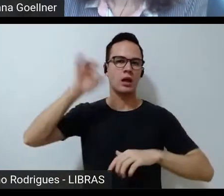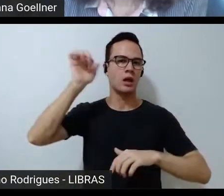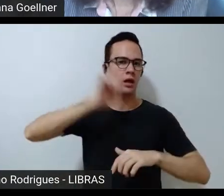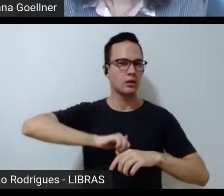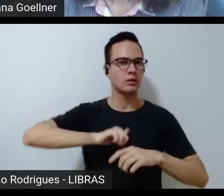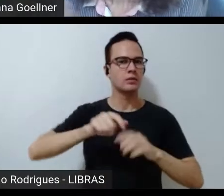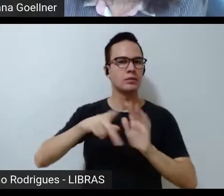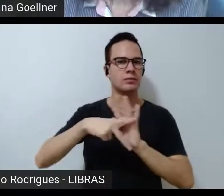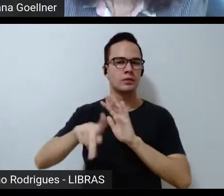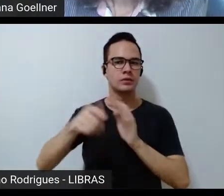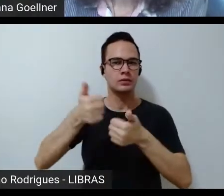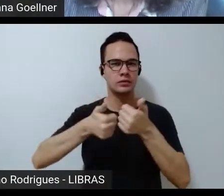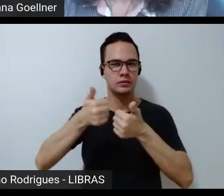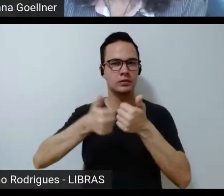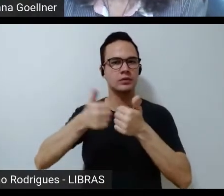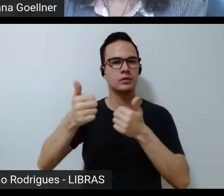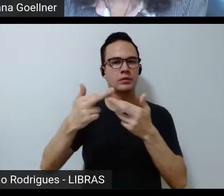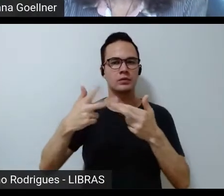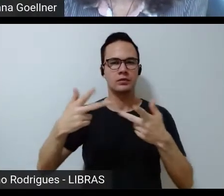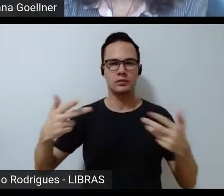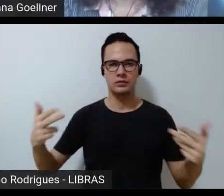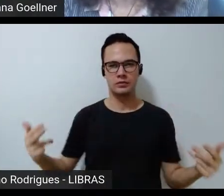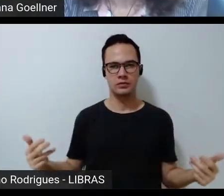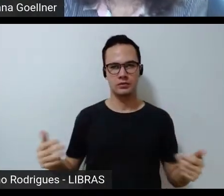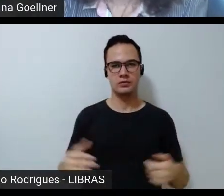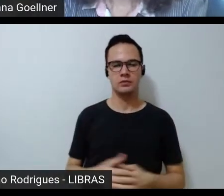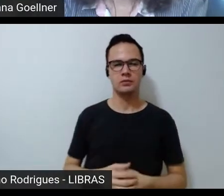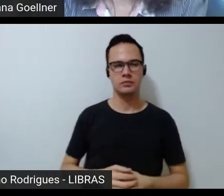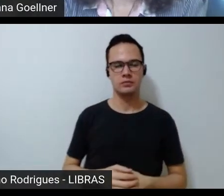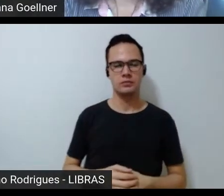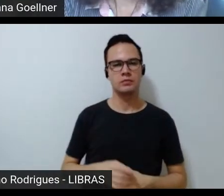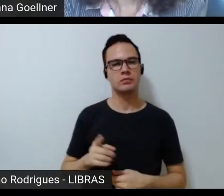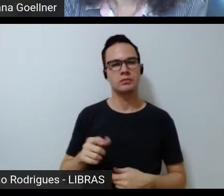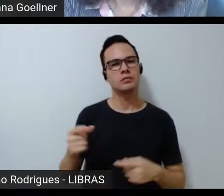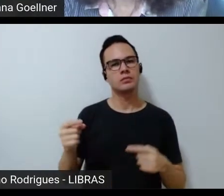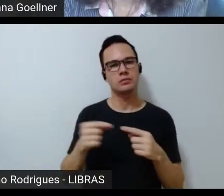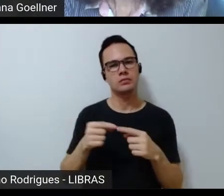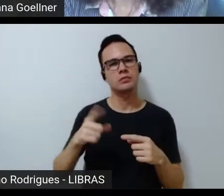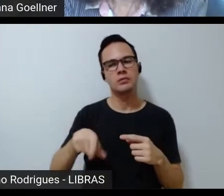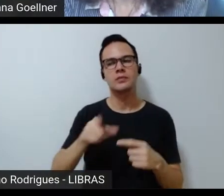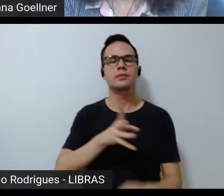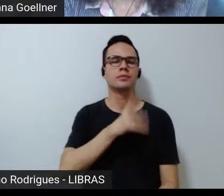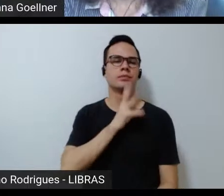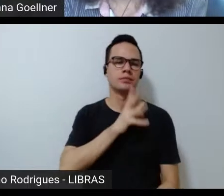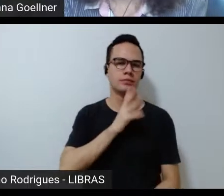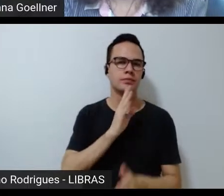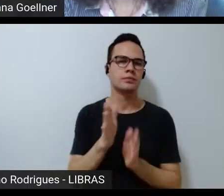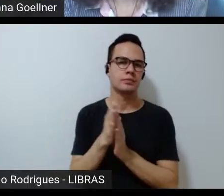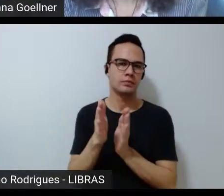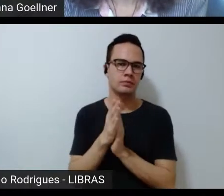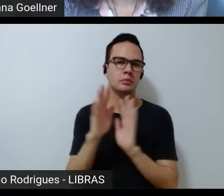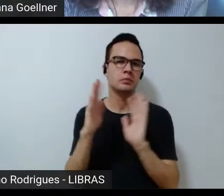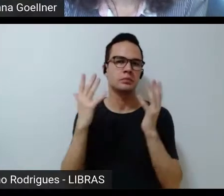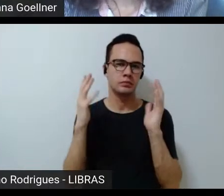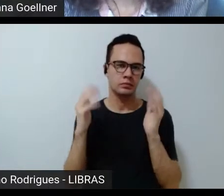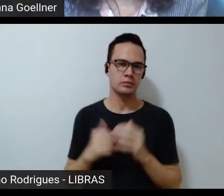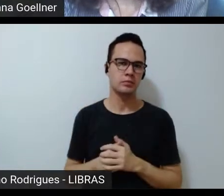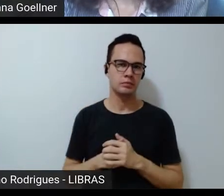mulheres que estão no futebol, nos futebóis, e que merecem todo o reconhecimento e